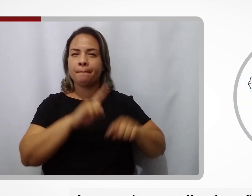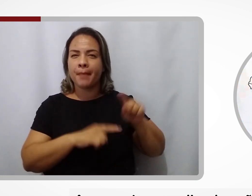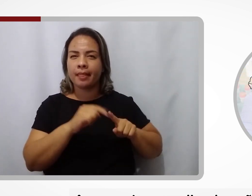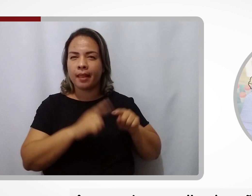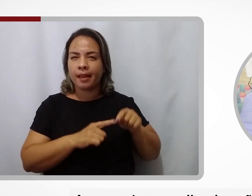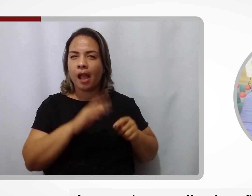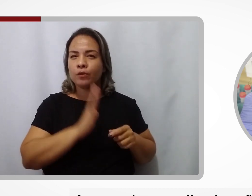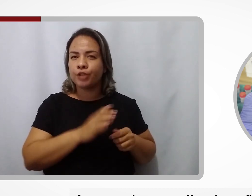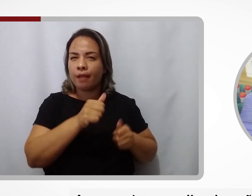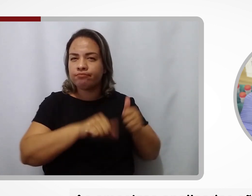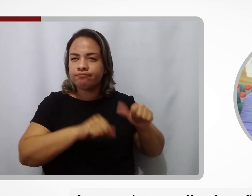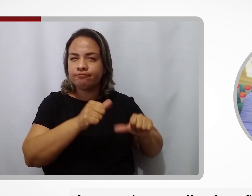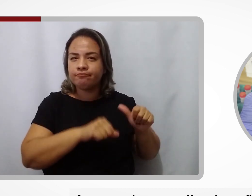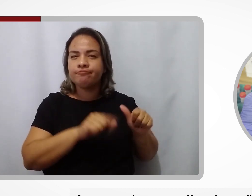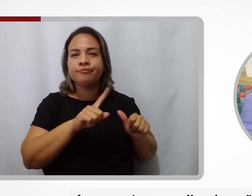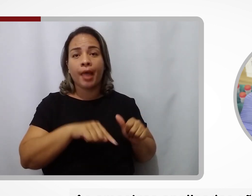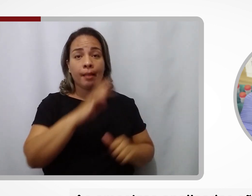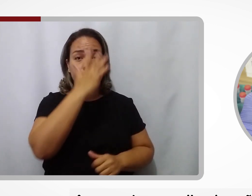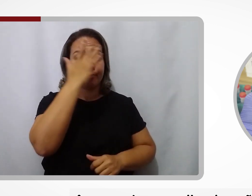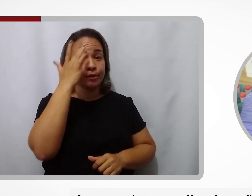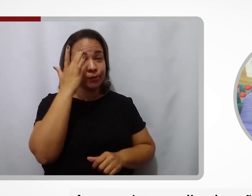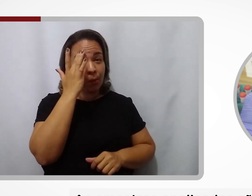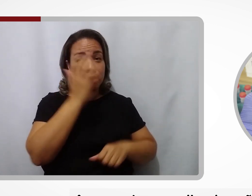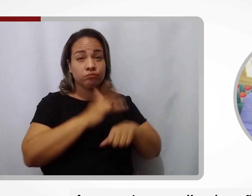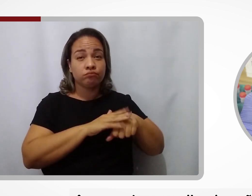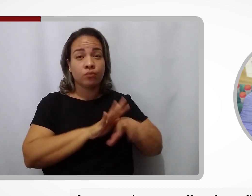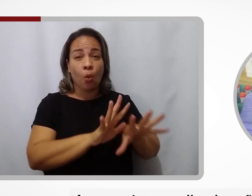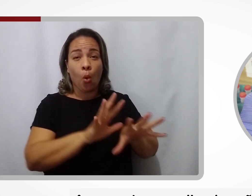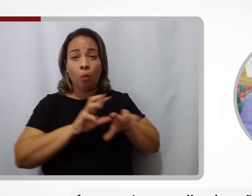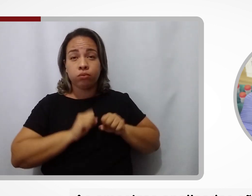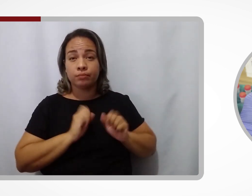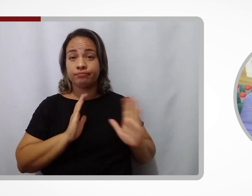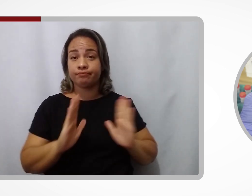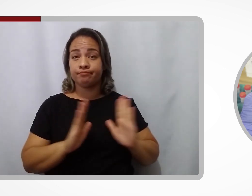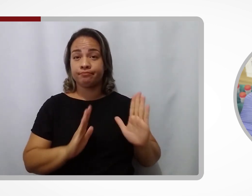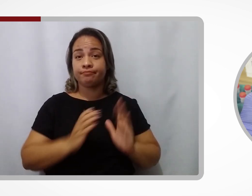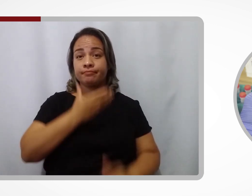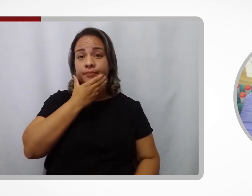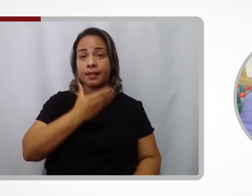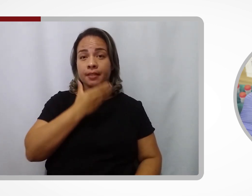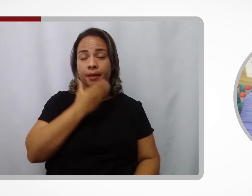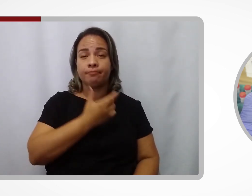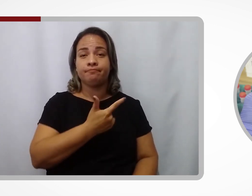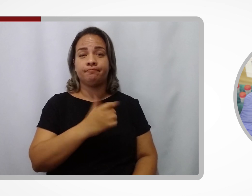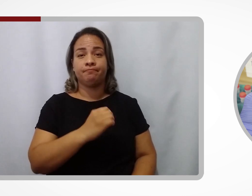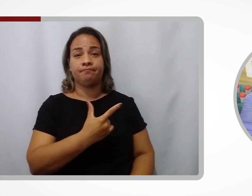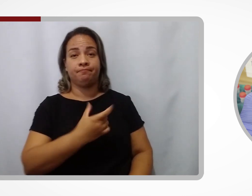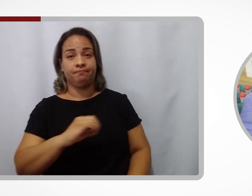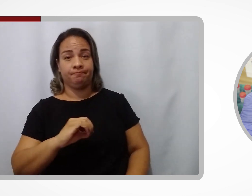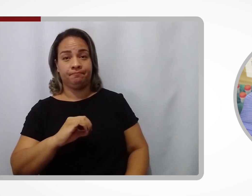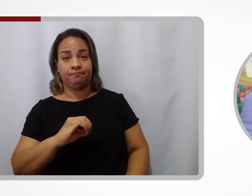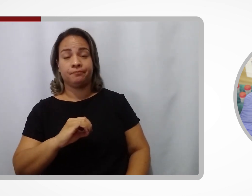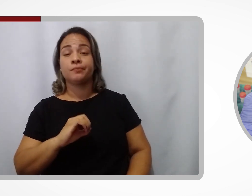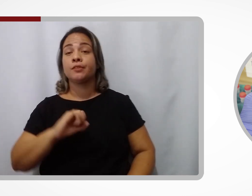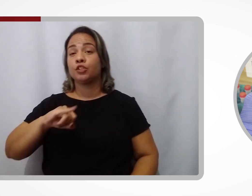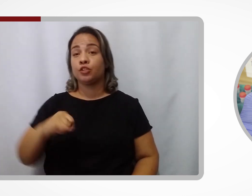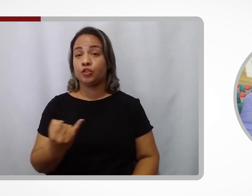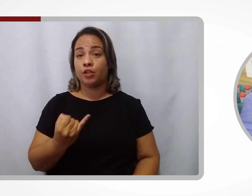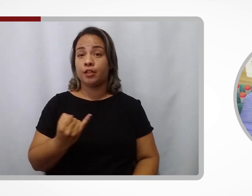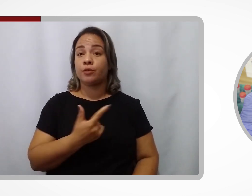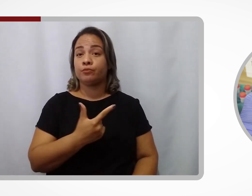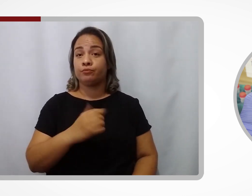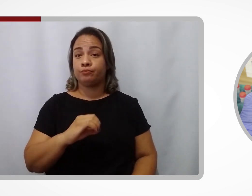As amostras já analisadas são de pessoas infectadas entre dezembro de 2020 e